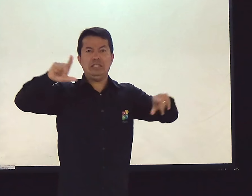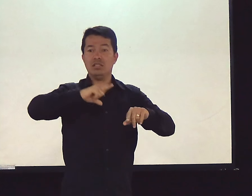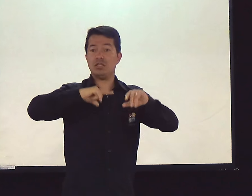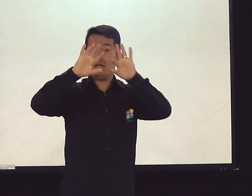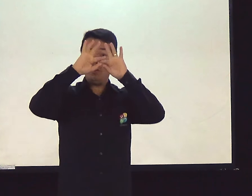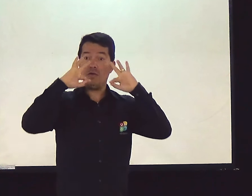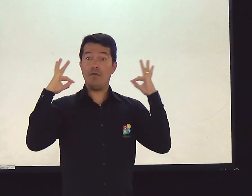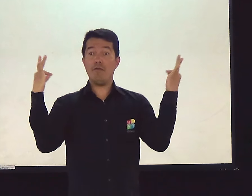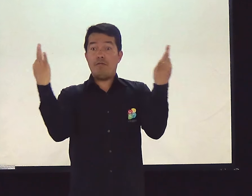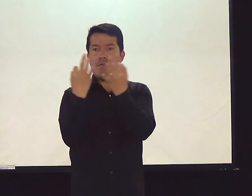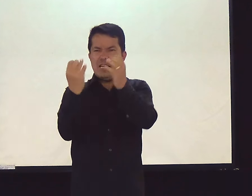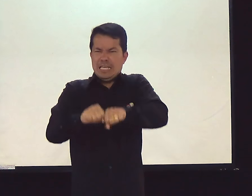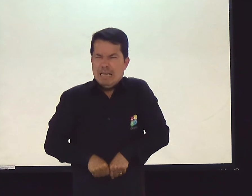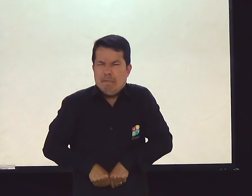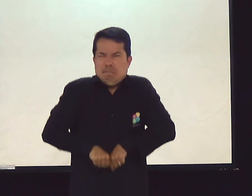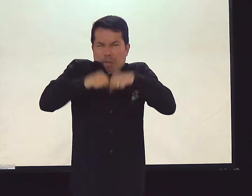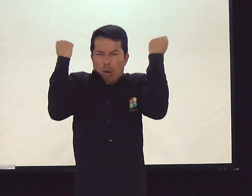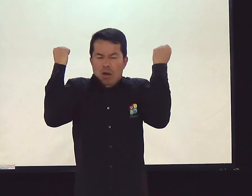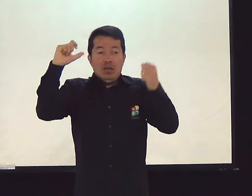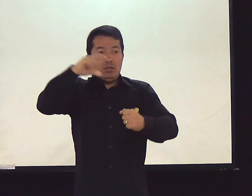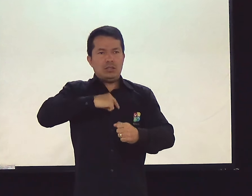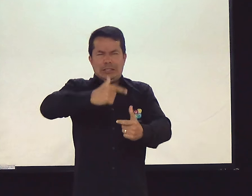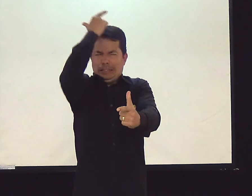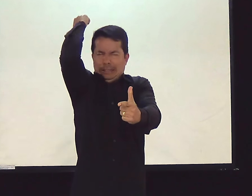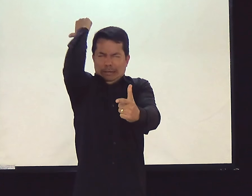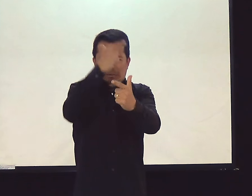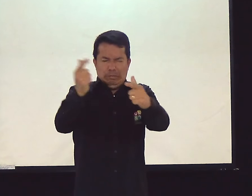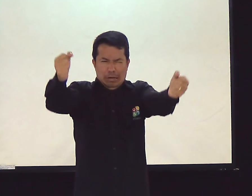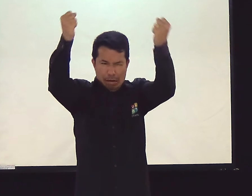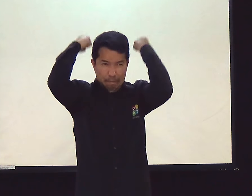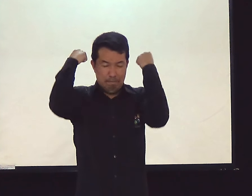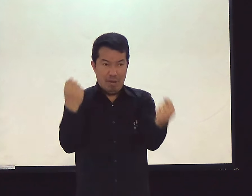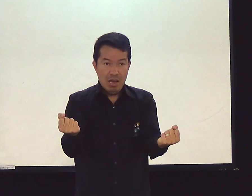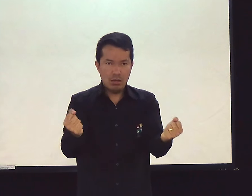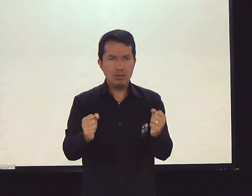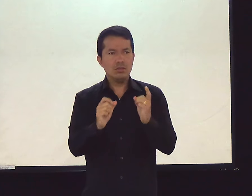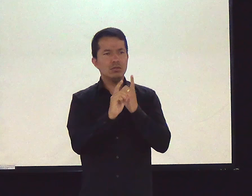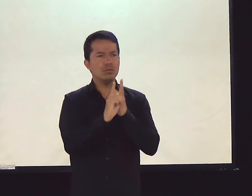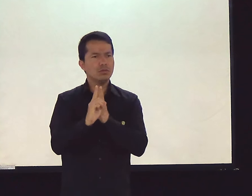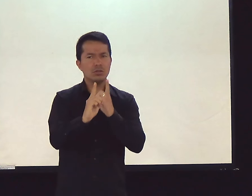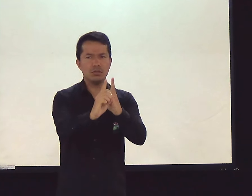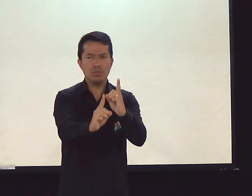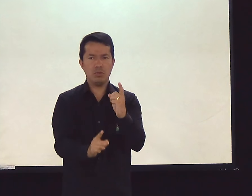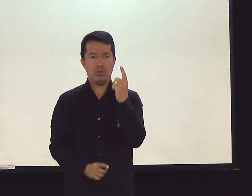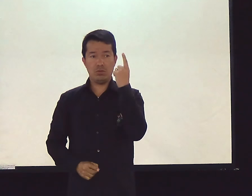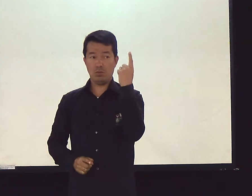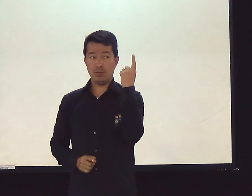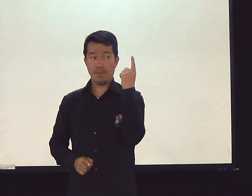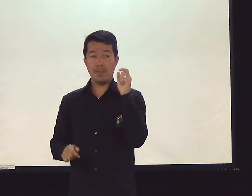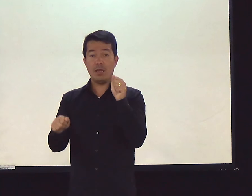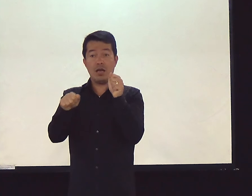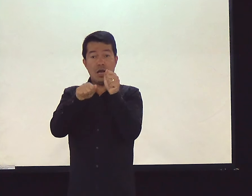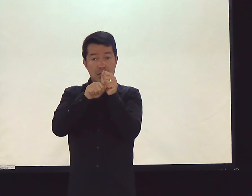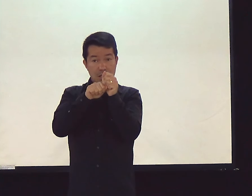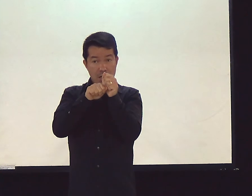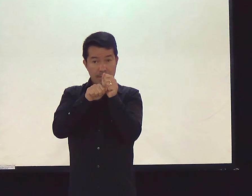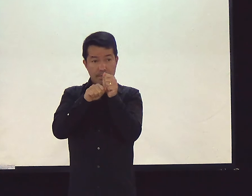Muitas coisas vão acontecer. Famílias vão ser destruídas. Vão se separar. Porque os problemas virão. E André,